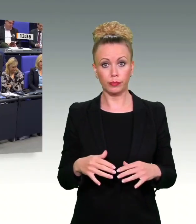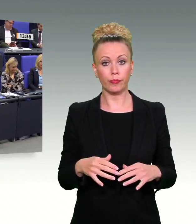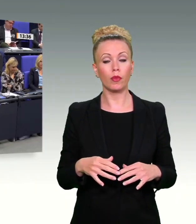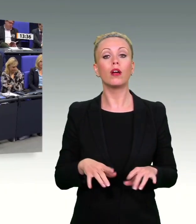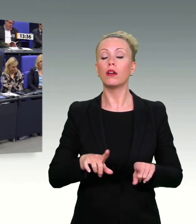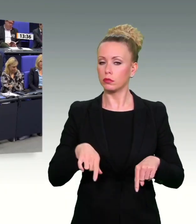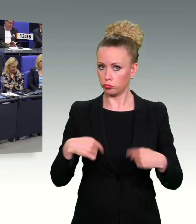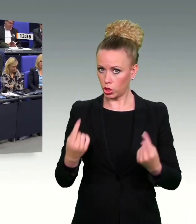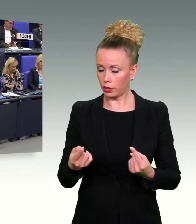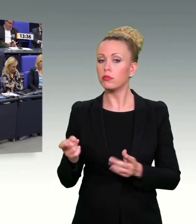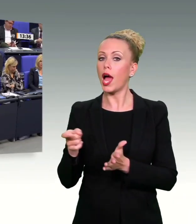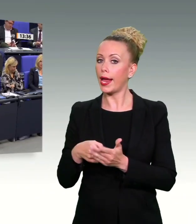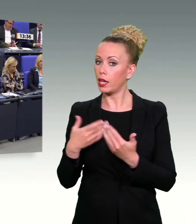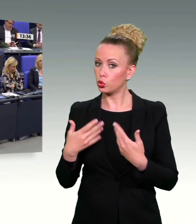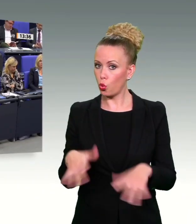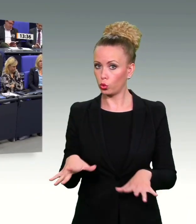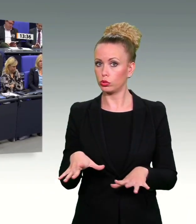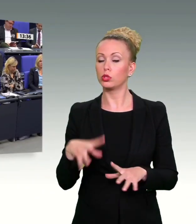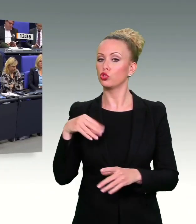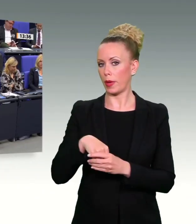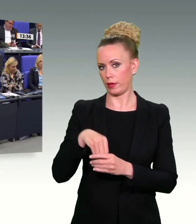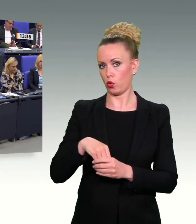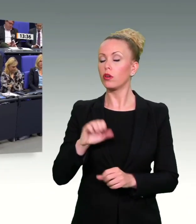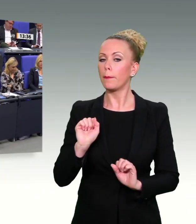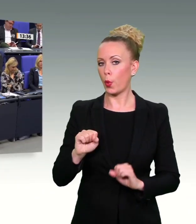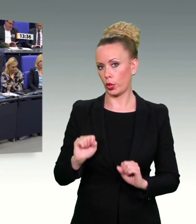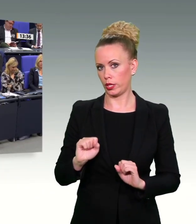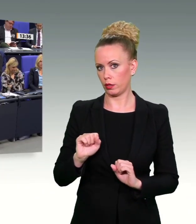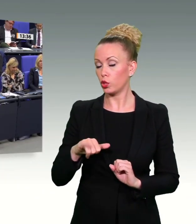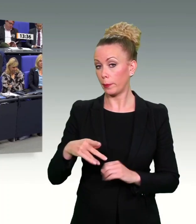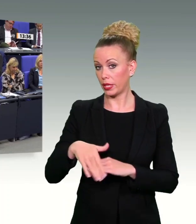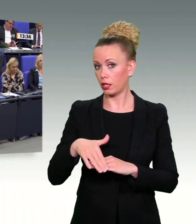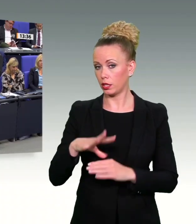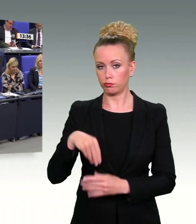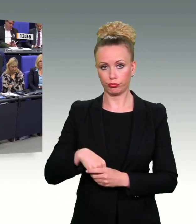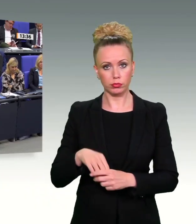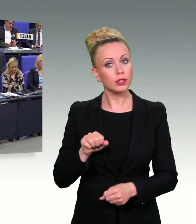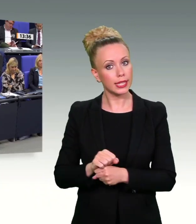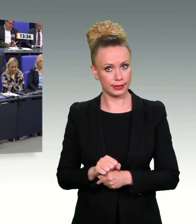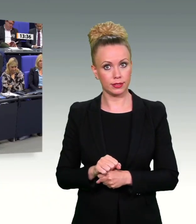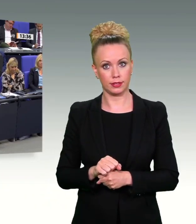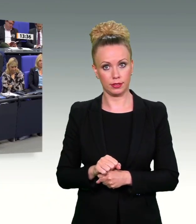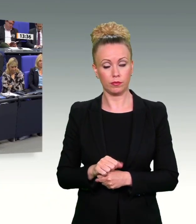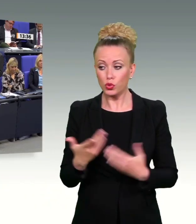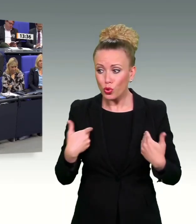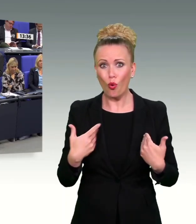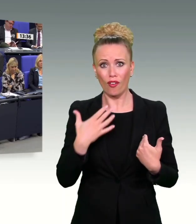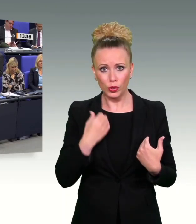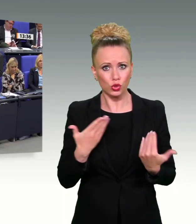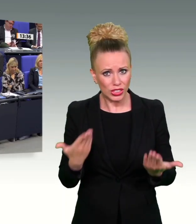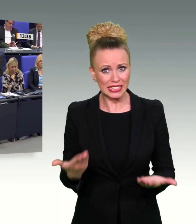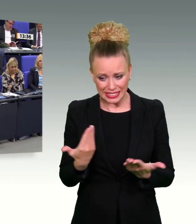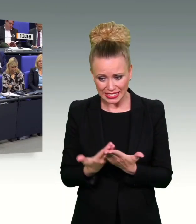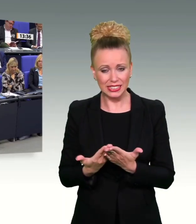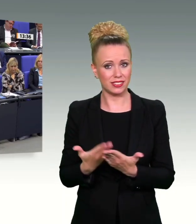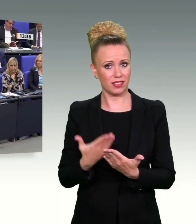anlasslose Speicherung der IP-Adressen stattfinden kann. Und nichts anderes verlangen wir von der Ampel,